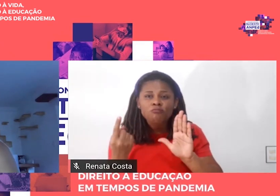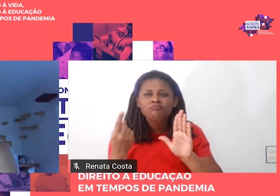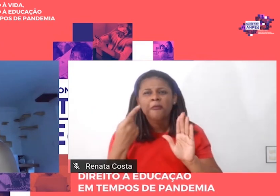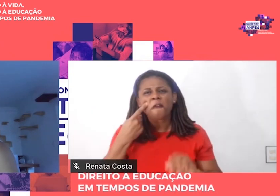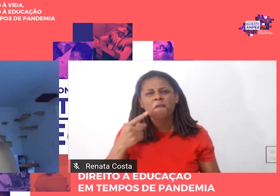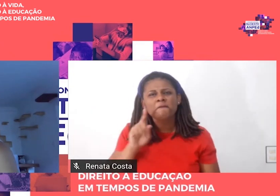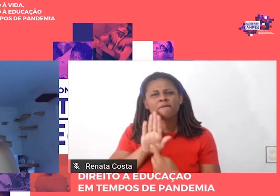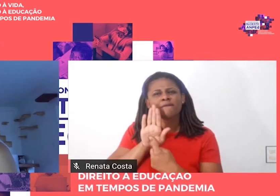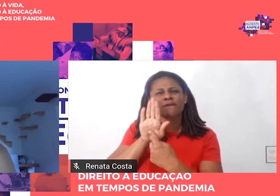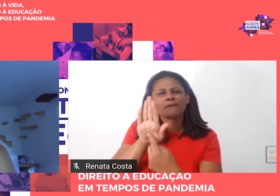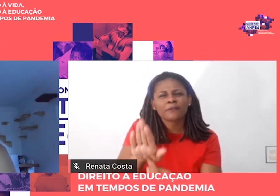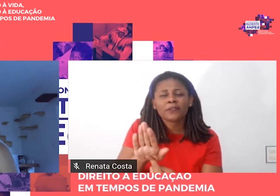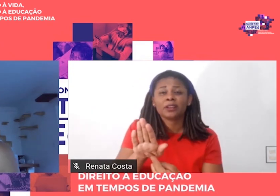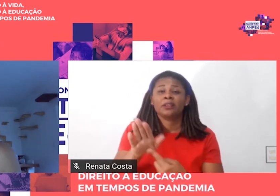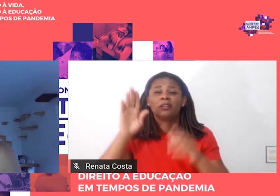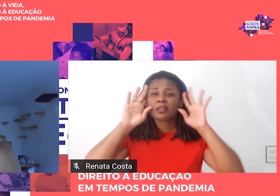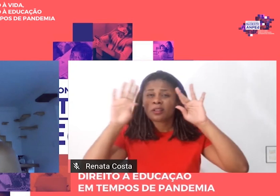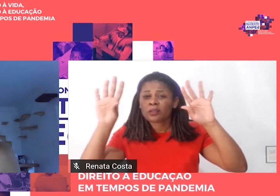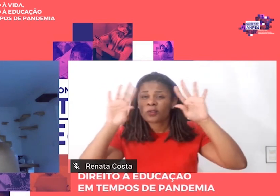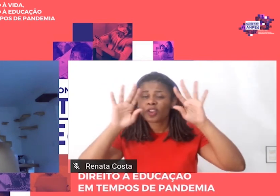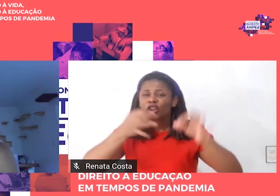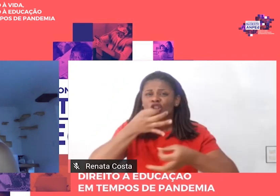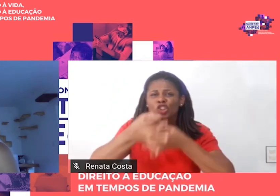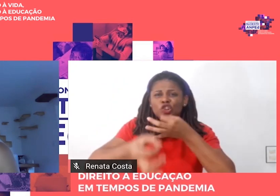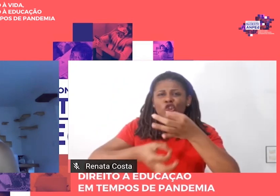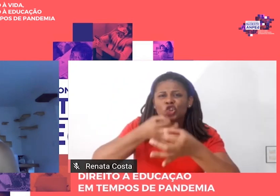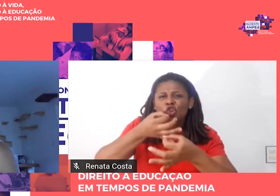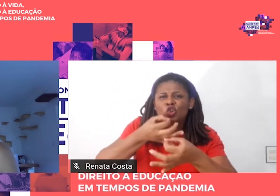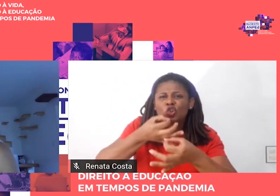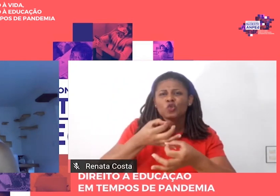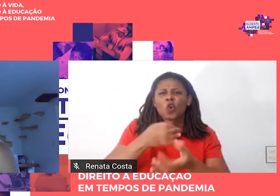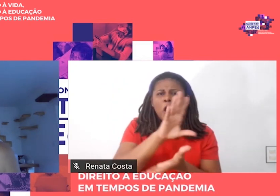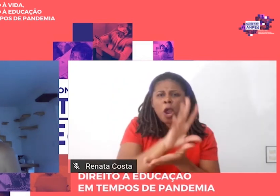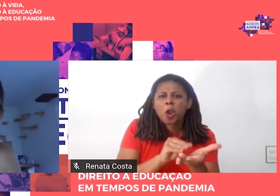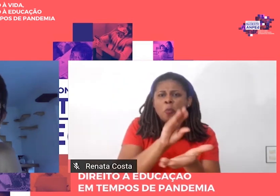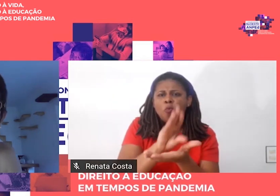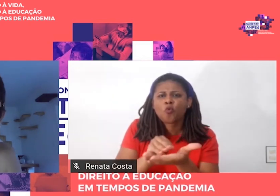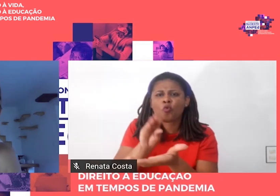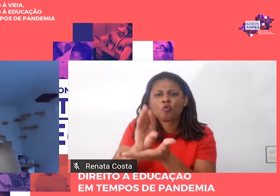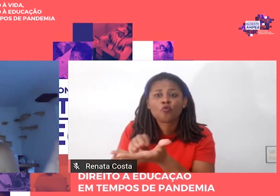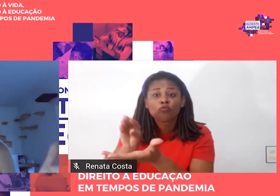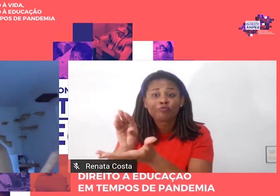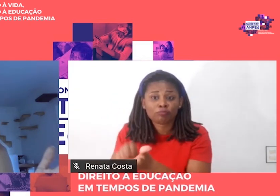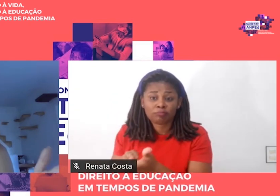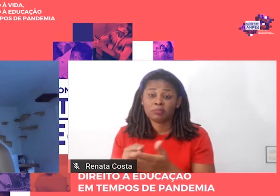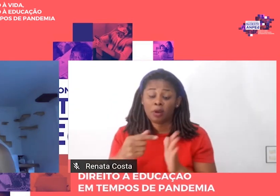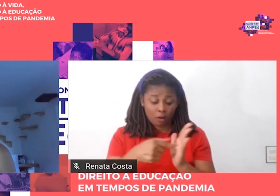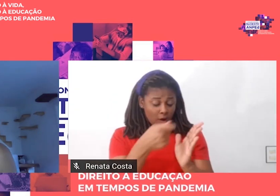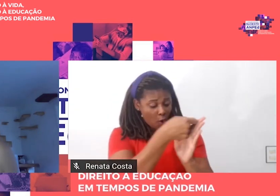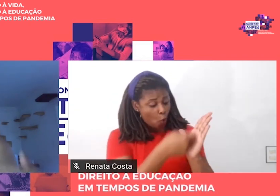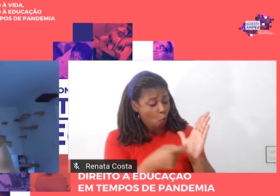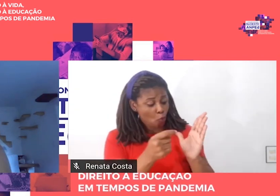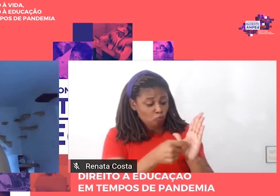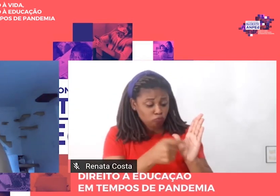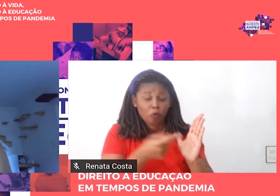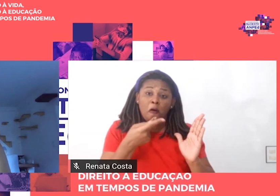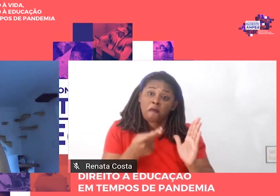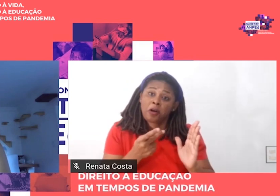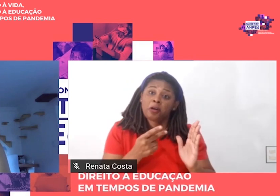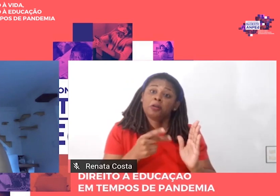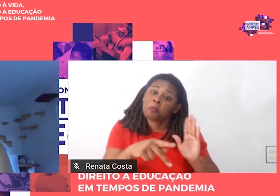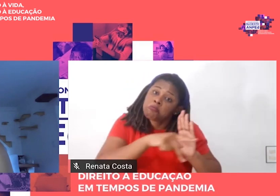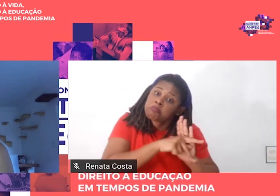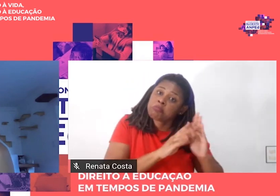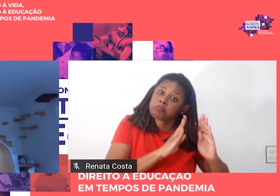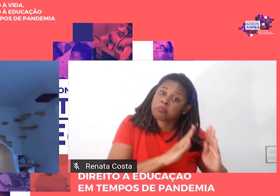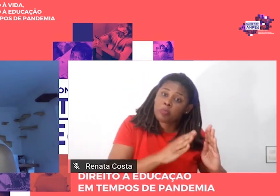crítico-reprodutivistas que, para o autor, há um só tempo são críticas, pois postulam não